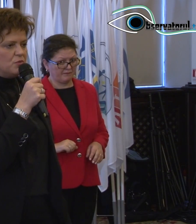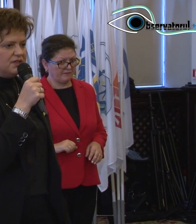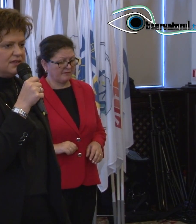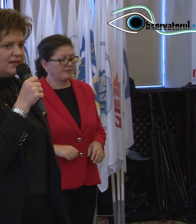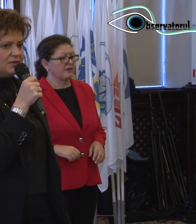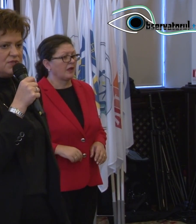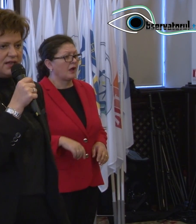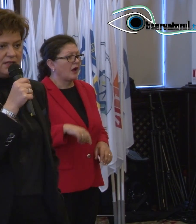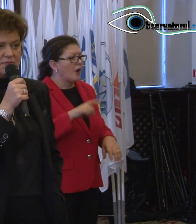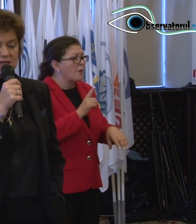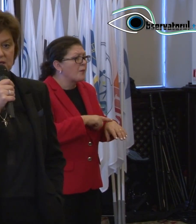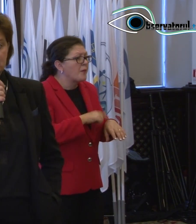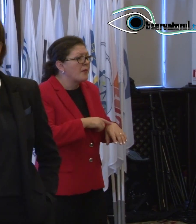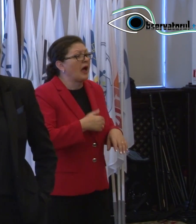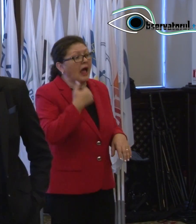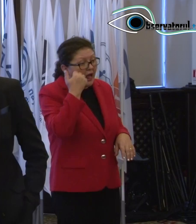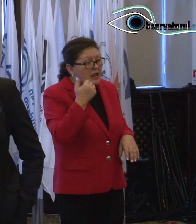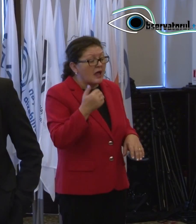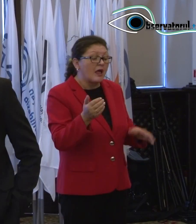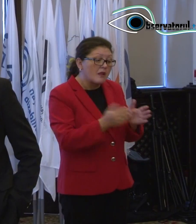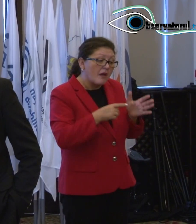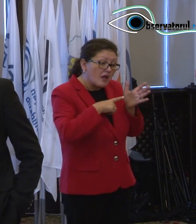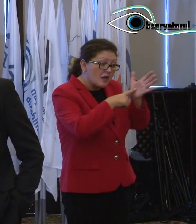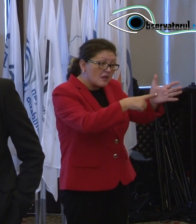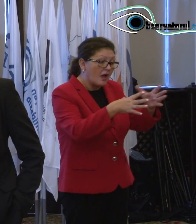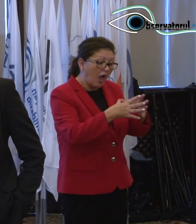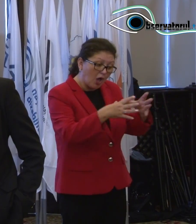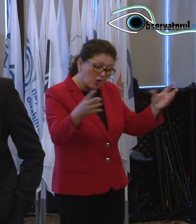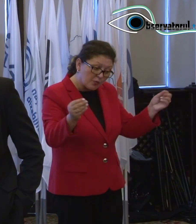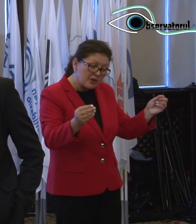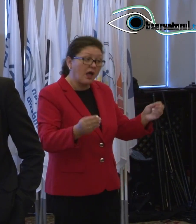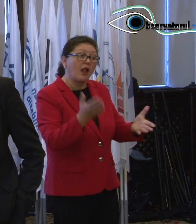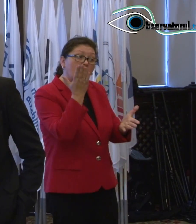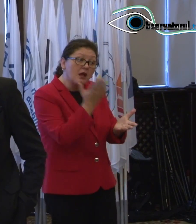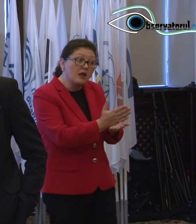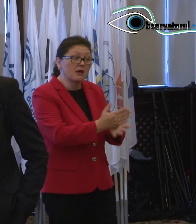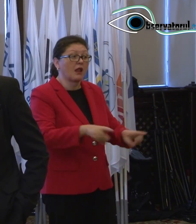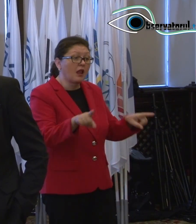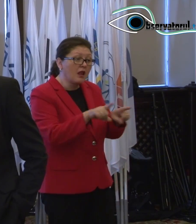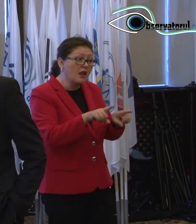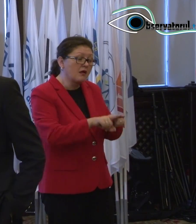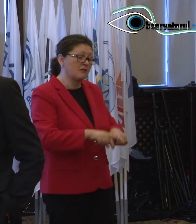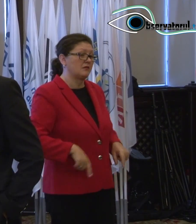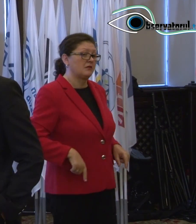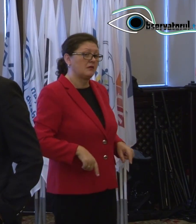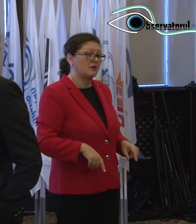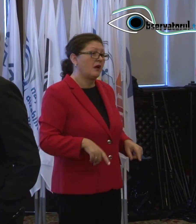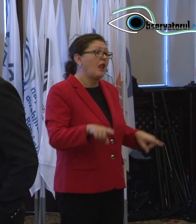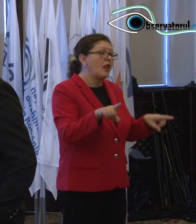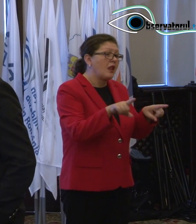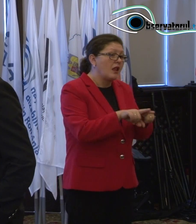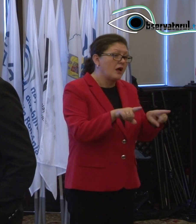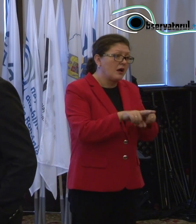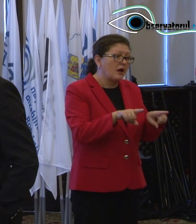Dar e un moment în care trebuie să arătăm că România este accesibilă, așa cum este și Europa. Și cred că, pentru